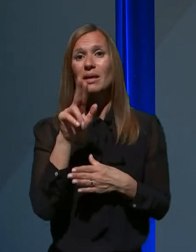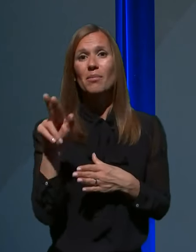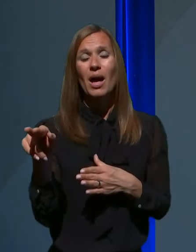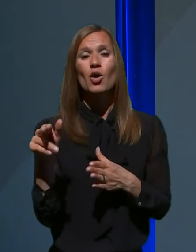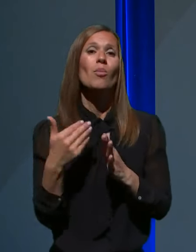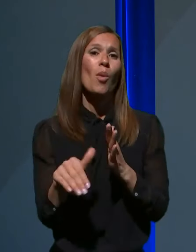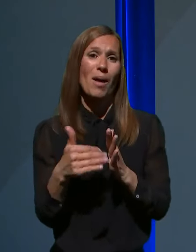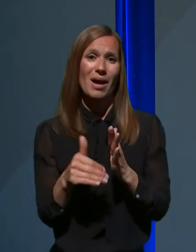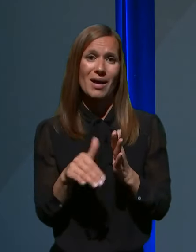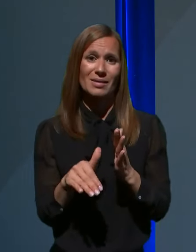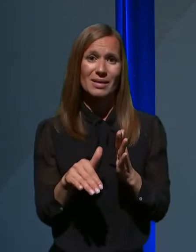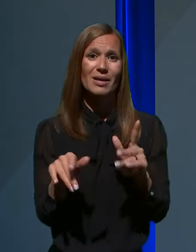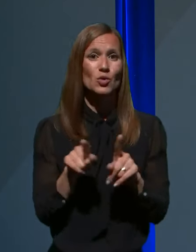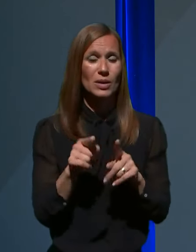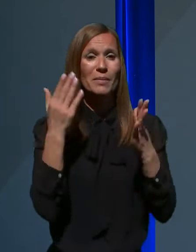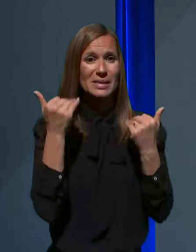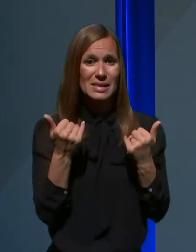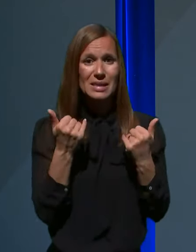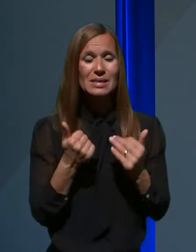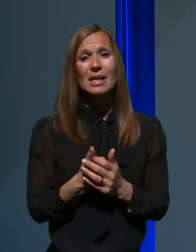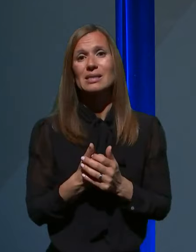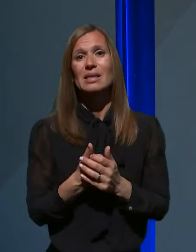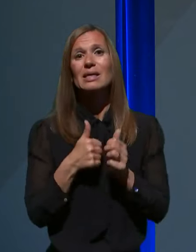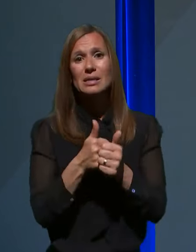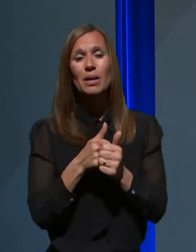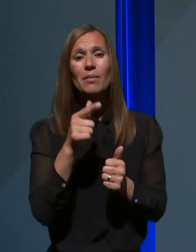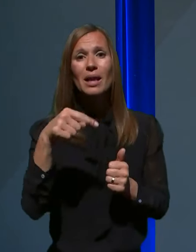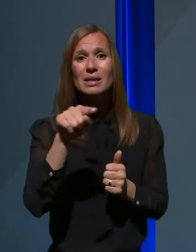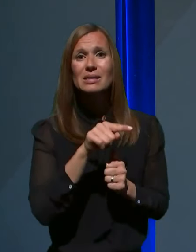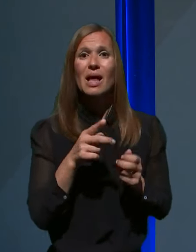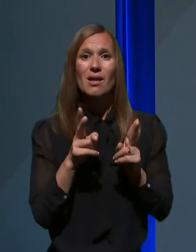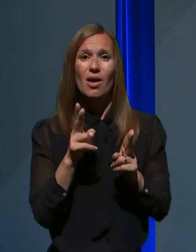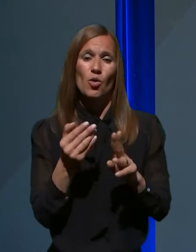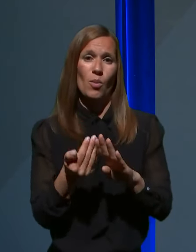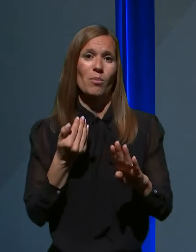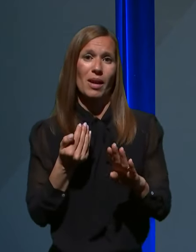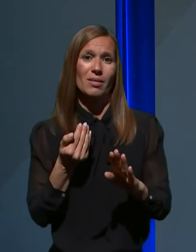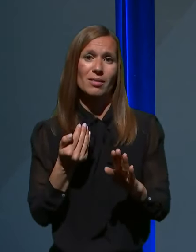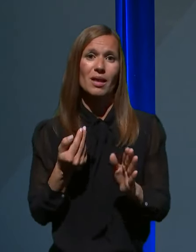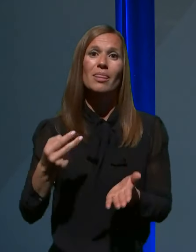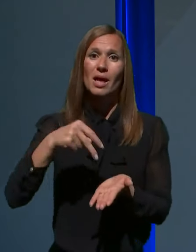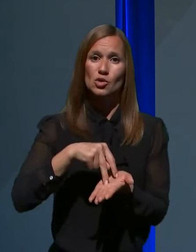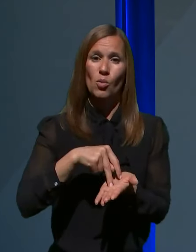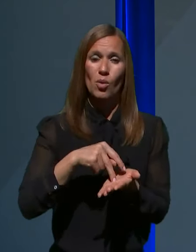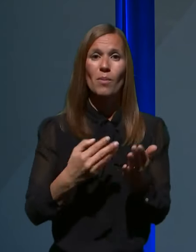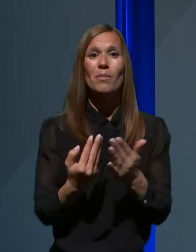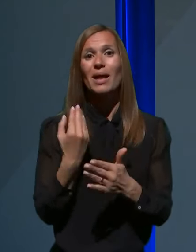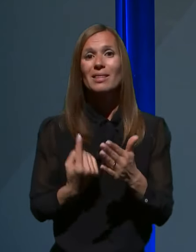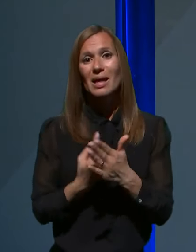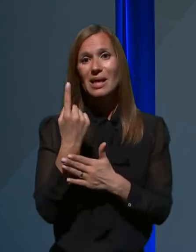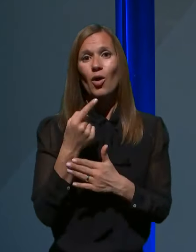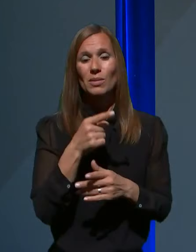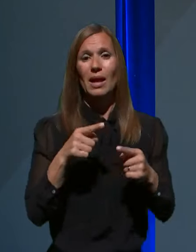pomankanjem tudi medicinskih sestr. Spremljali ste lahko tik pred nastopom te nastankom, te epidemije,